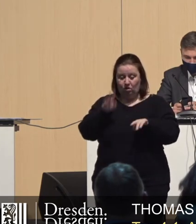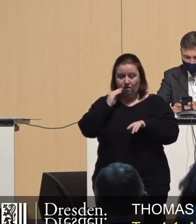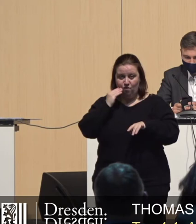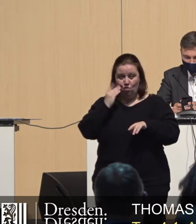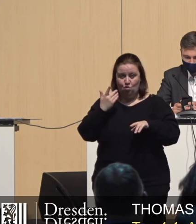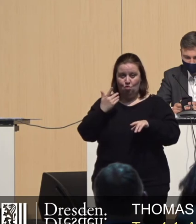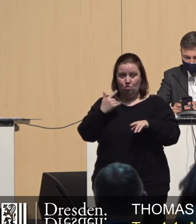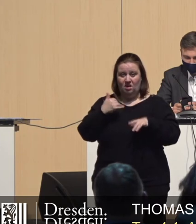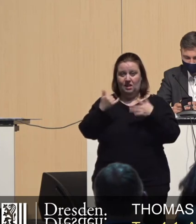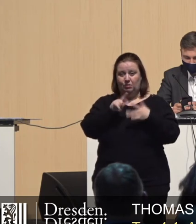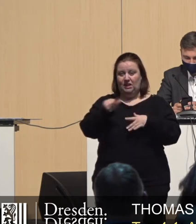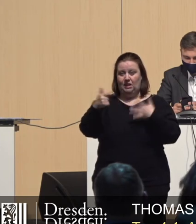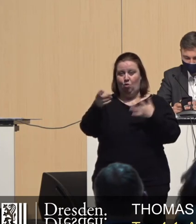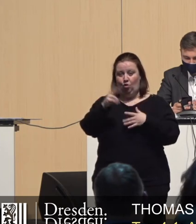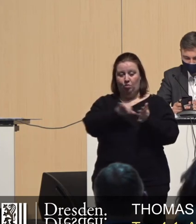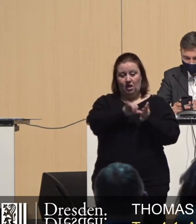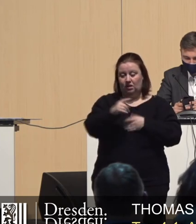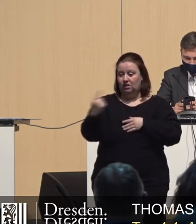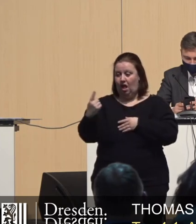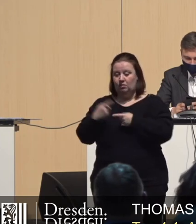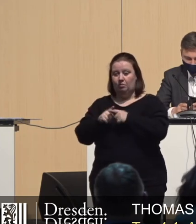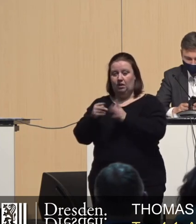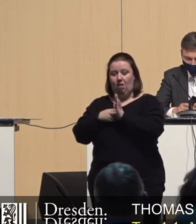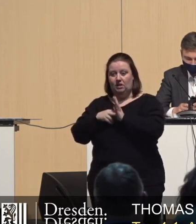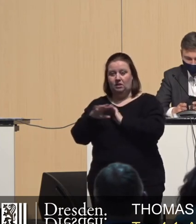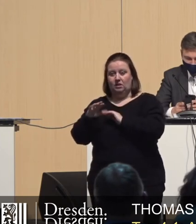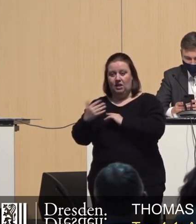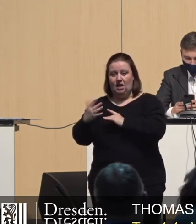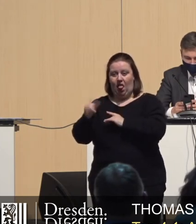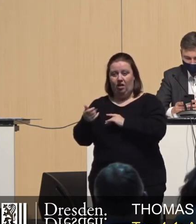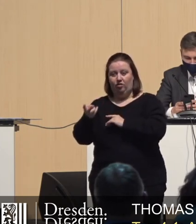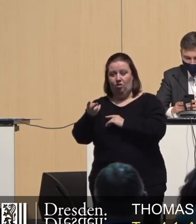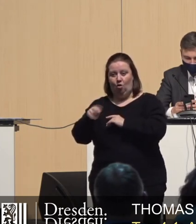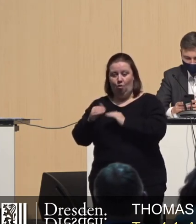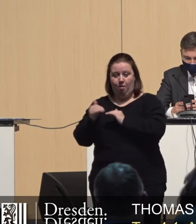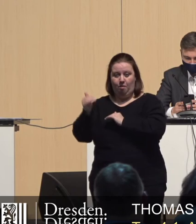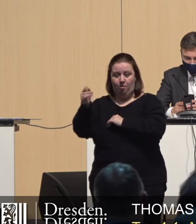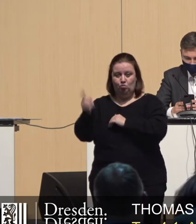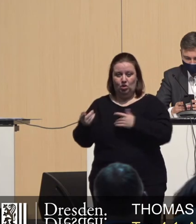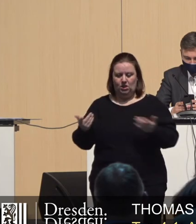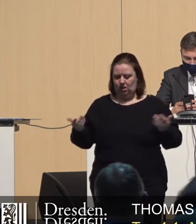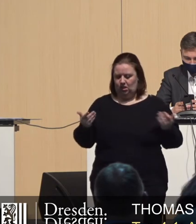sechs bis sieben Euro zahlen, wenn sie selbst einen Mietpreis von zehn oder elf Euro oder mehr pro Quadratmeter zahlen müssen.